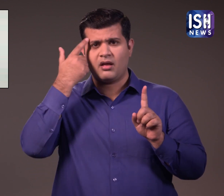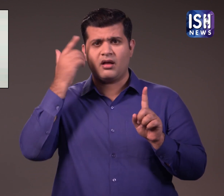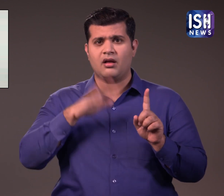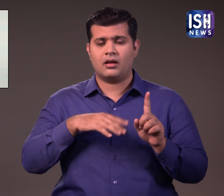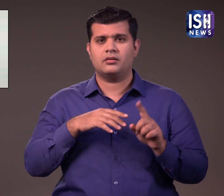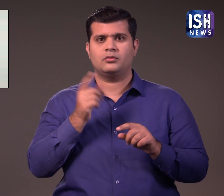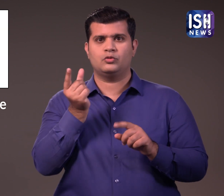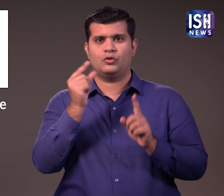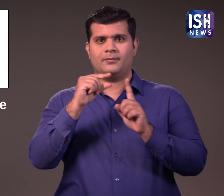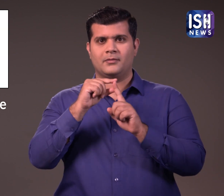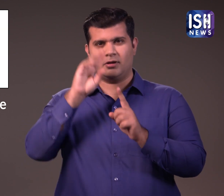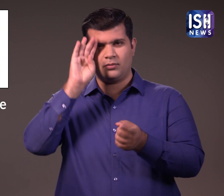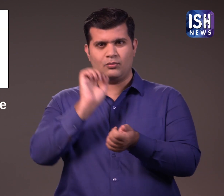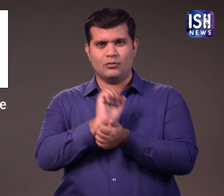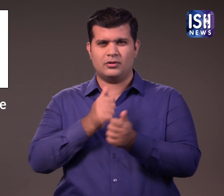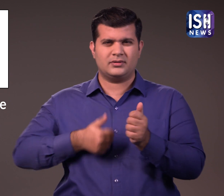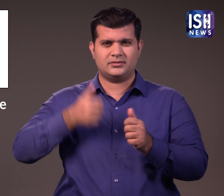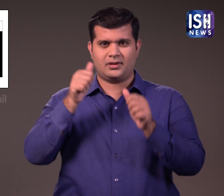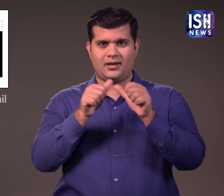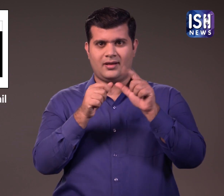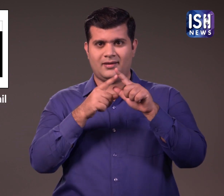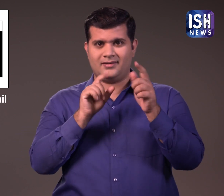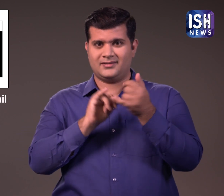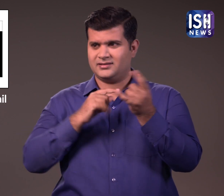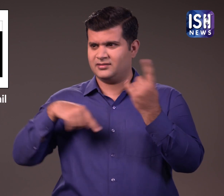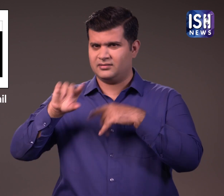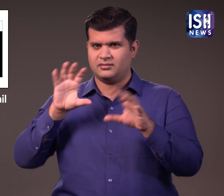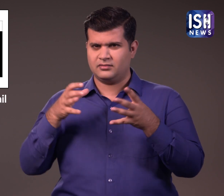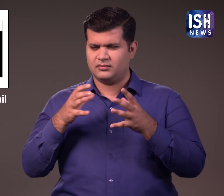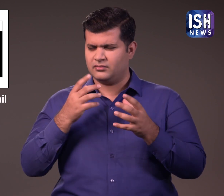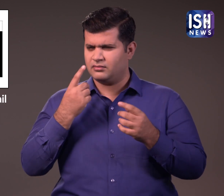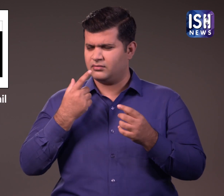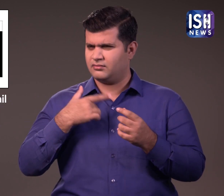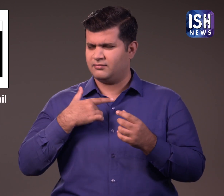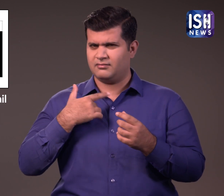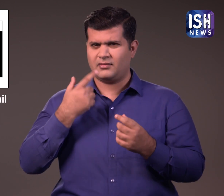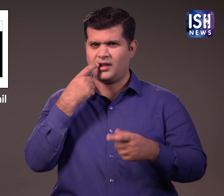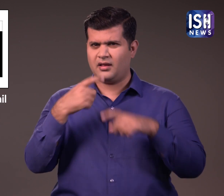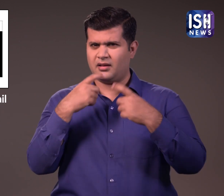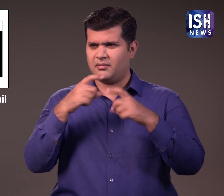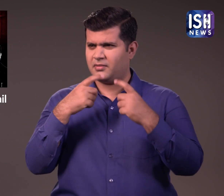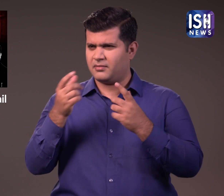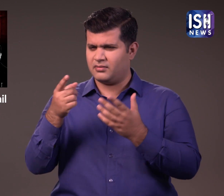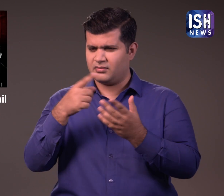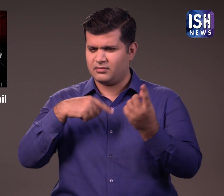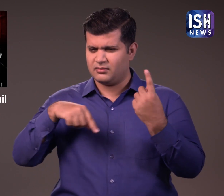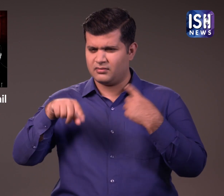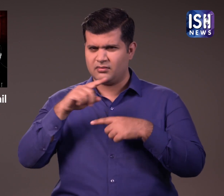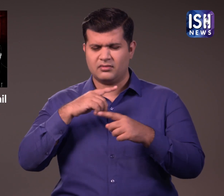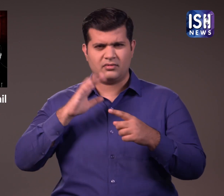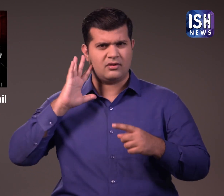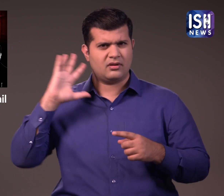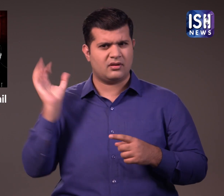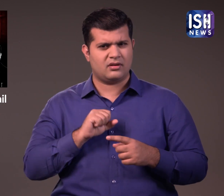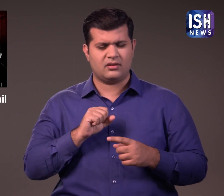उत्तरप्रदेश ATS को इस बारे में कई शिकायते मिली और उमर को पकड़ लिया गया जो किंग पिन था